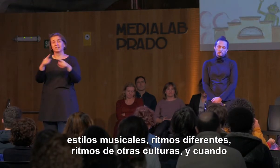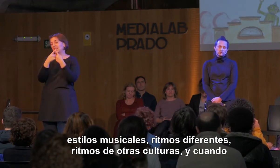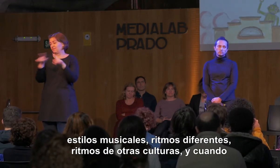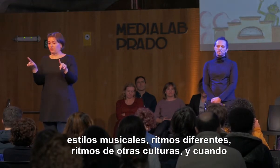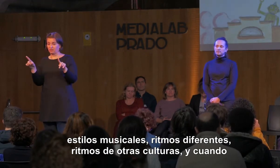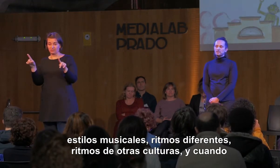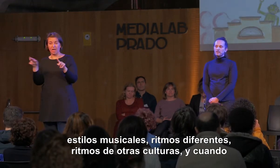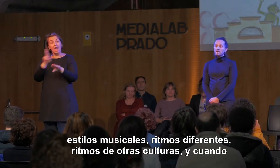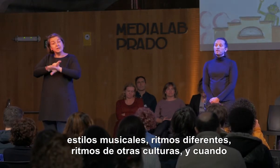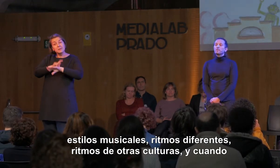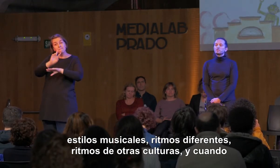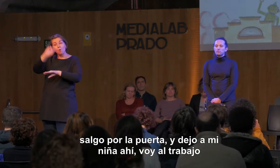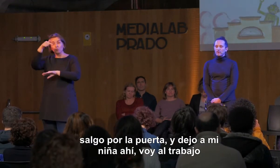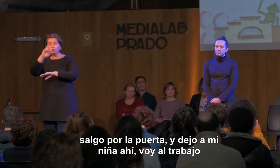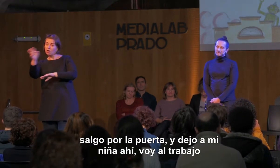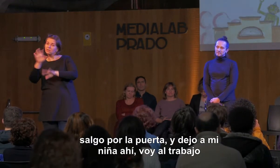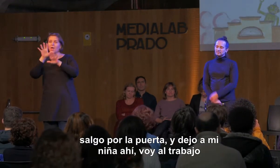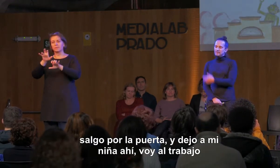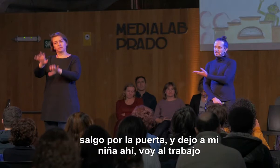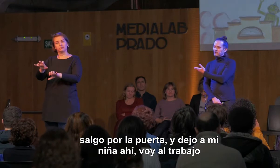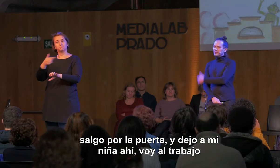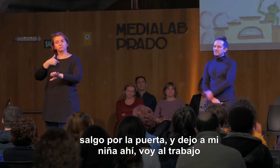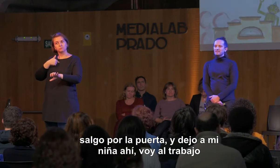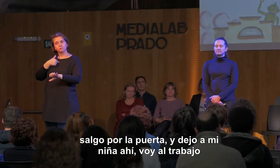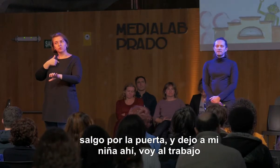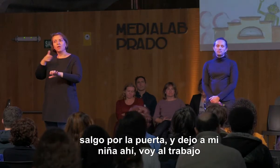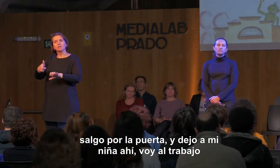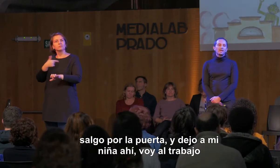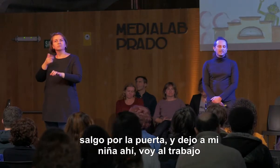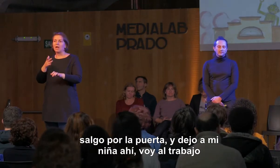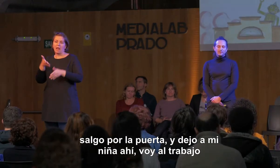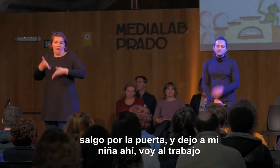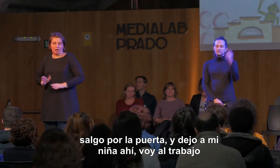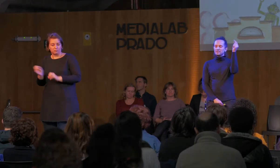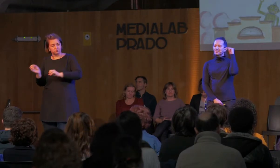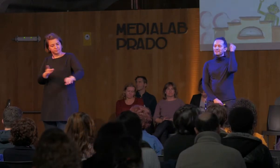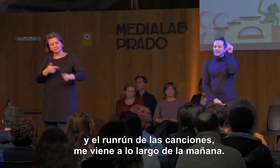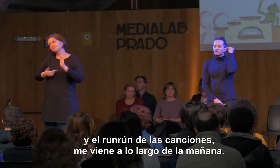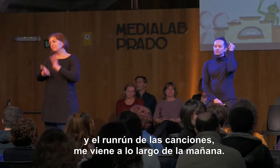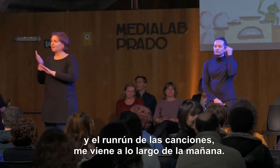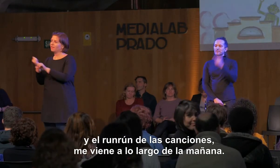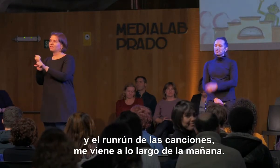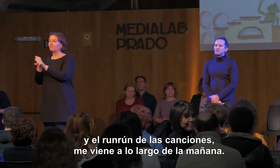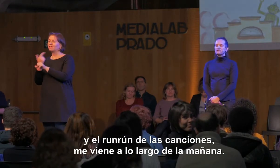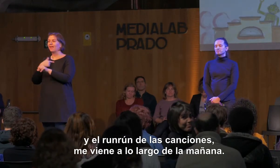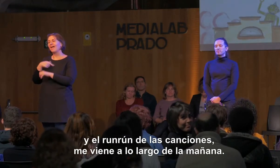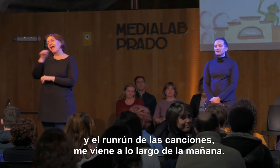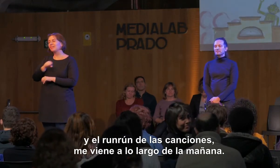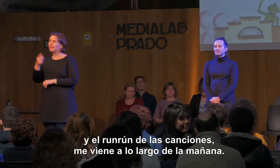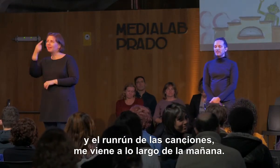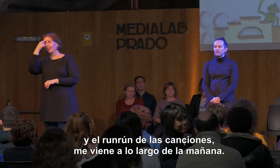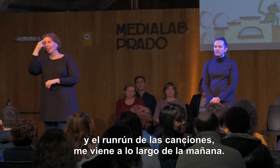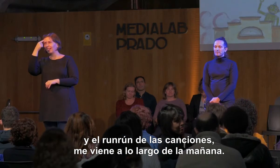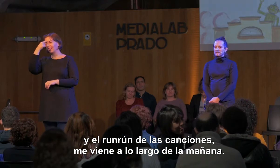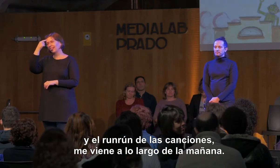ritmos de otras culturas. Y cuando salgo por la puerta y dejo a mi niña ahí, voy al trabajo y el rum-rum de las canciones me